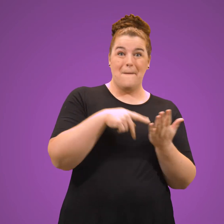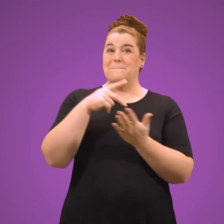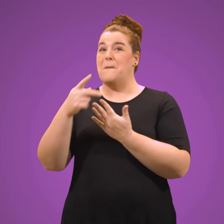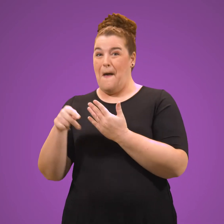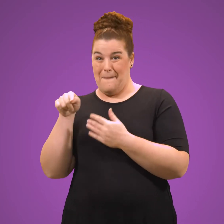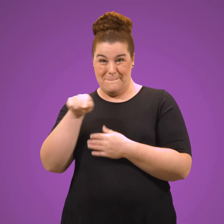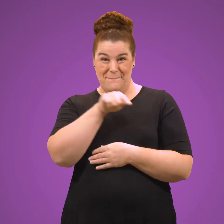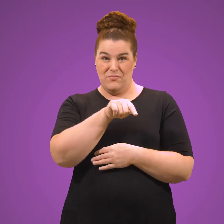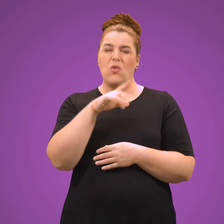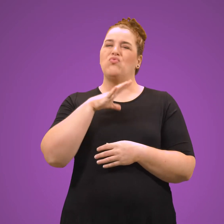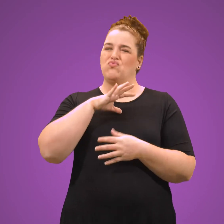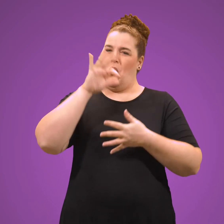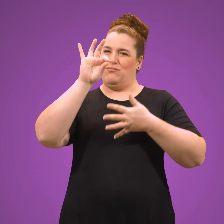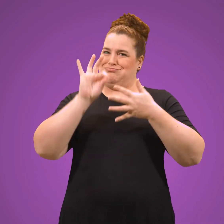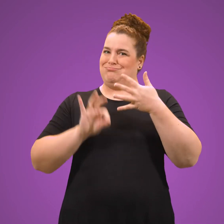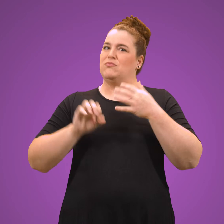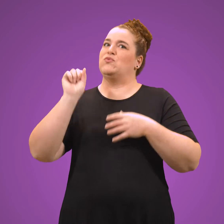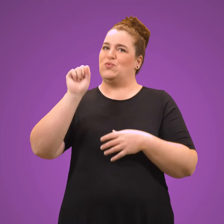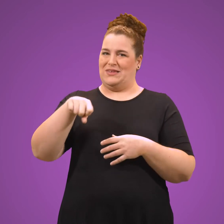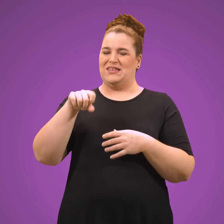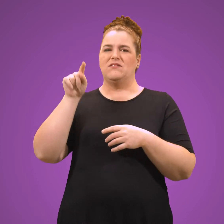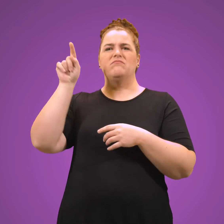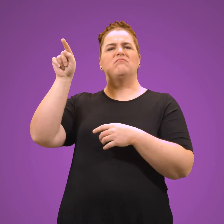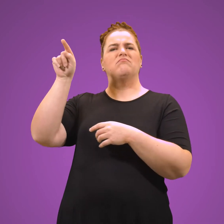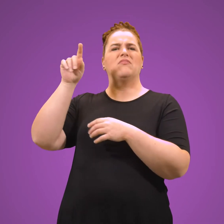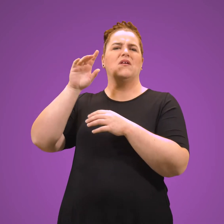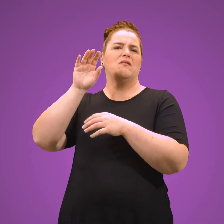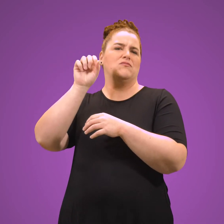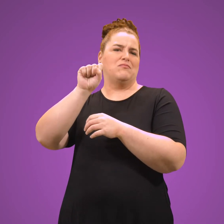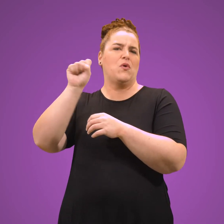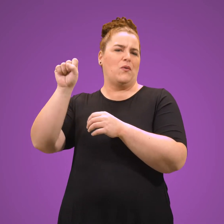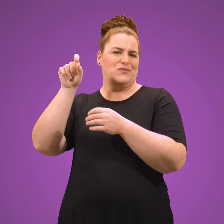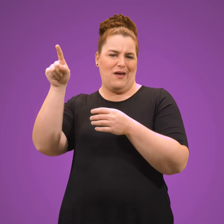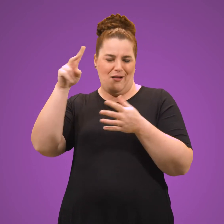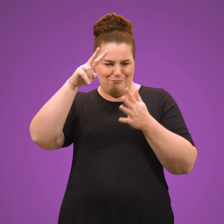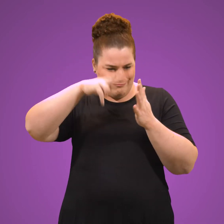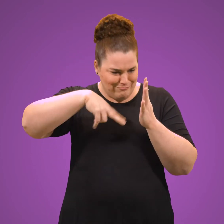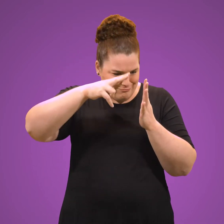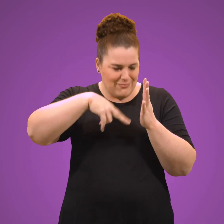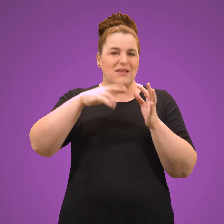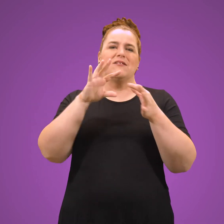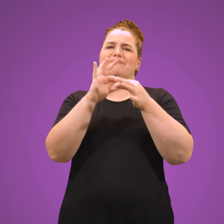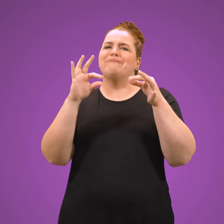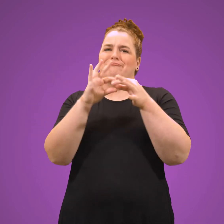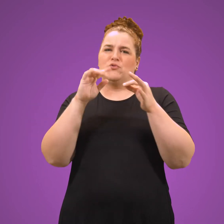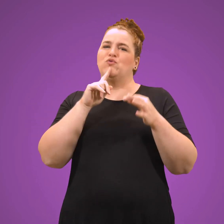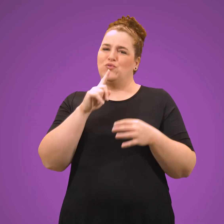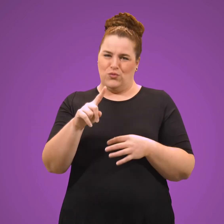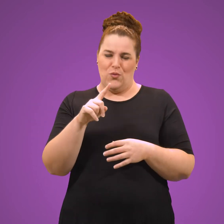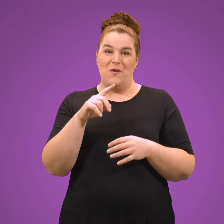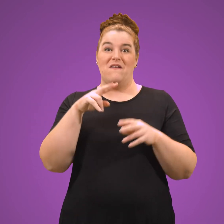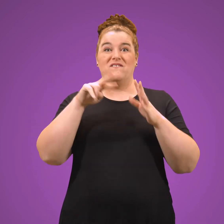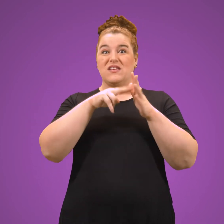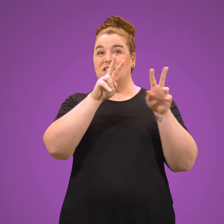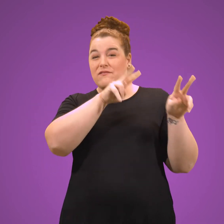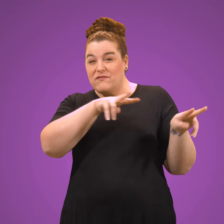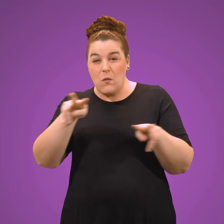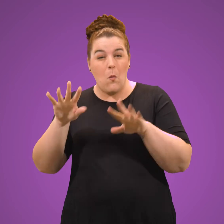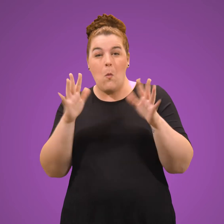Ces deux programmes ont des critères d'admissibilité C'est le programme d'aide sociale qui va analyser votre dossier,